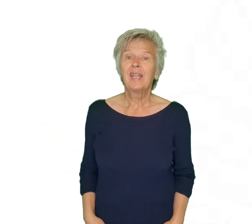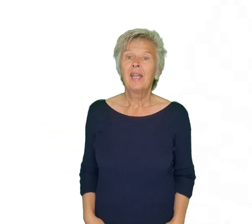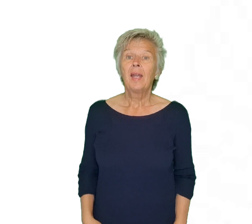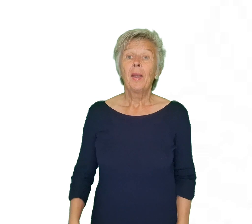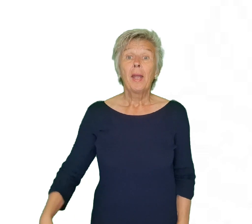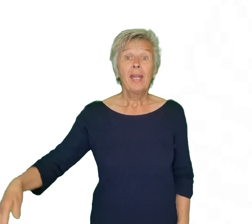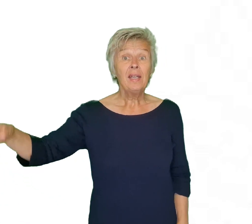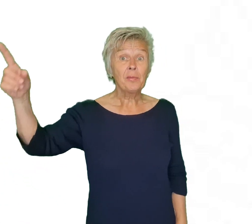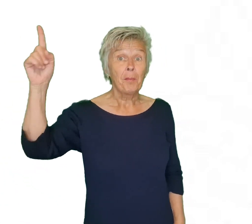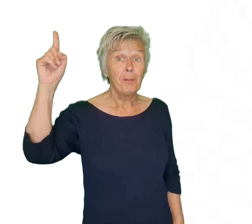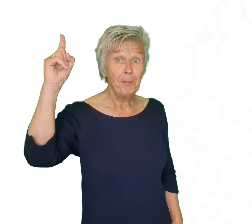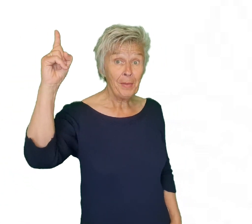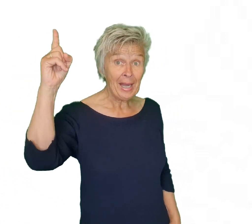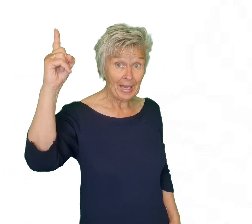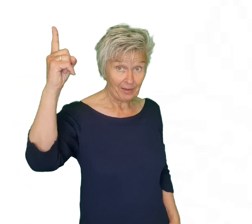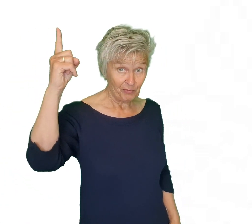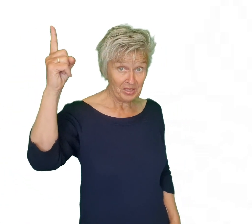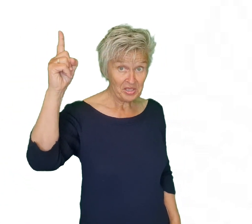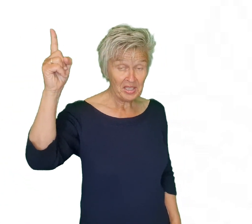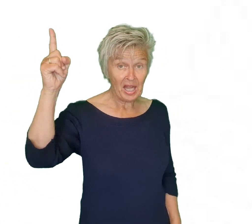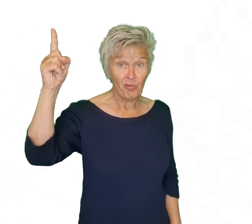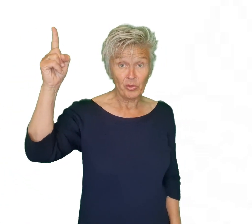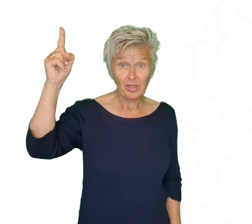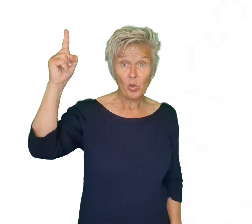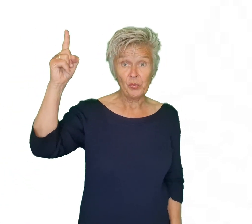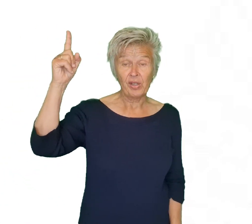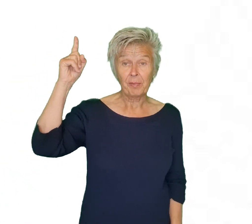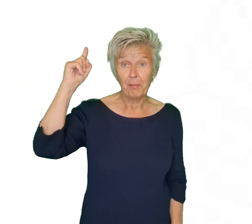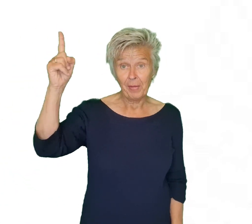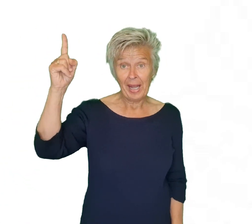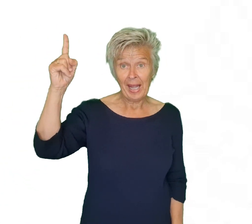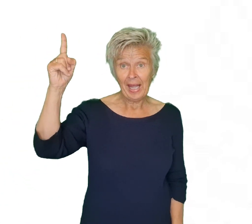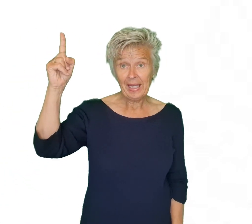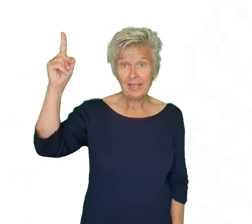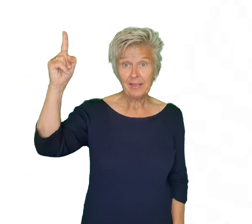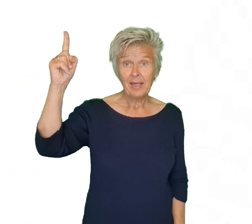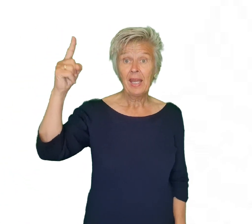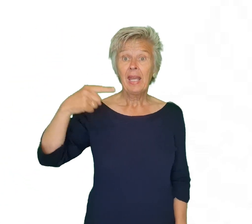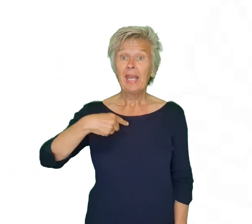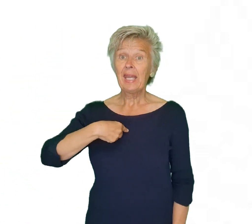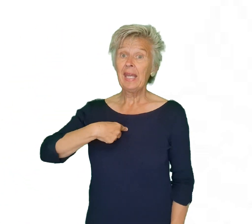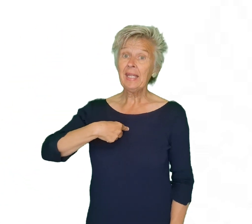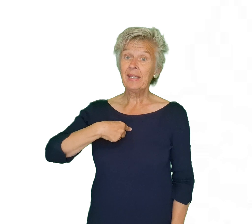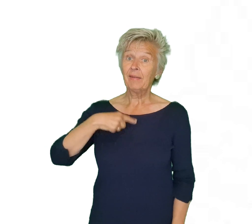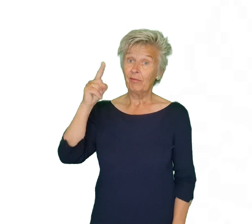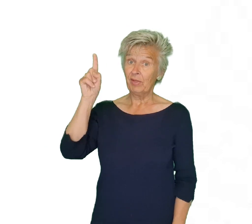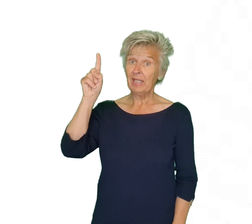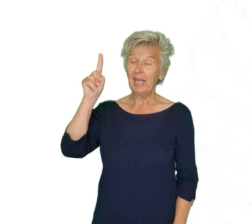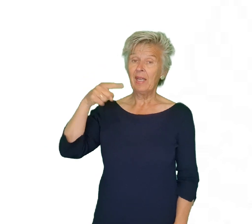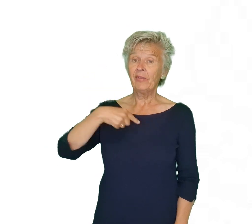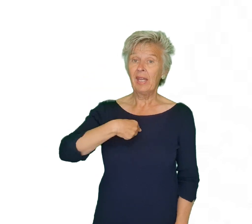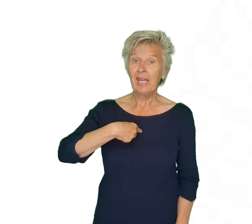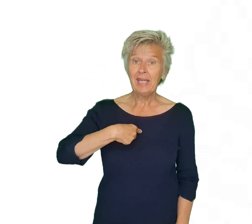En dan maar Weer het signaalwoord Er komt wat Maar Ik Weer die eenhands Ik